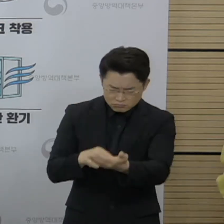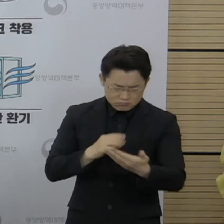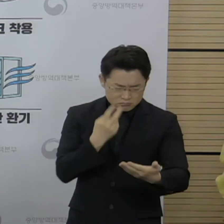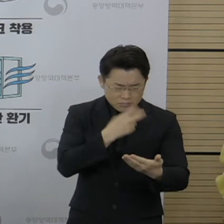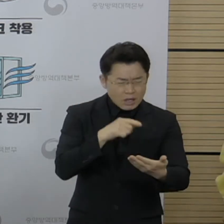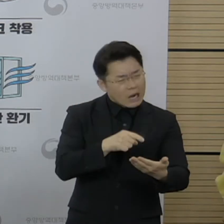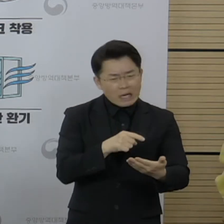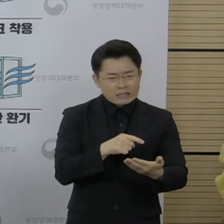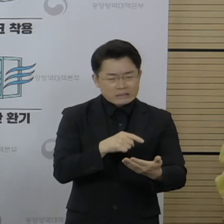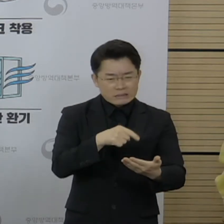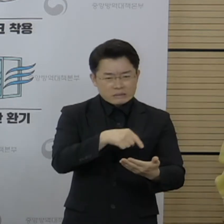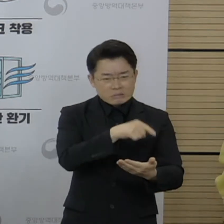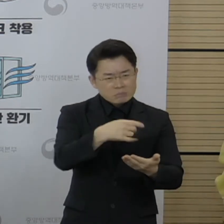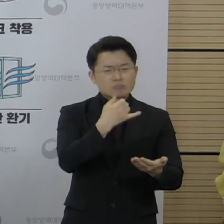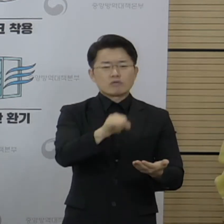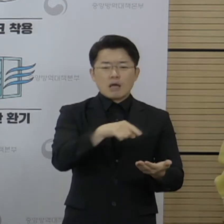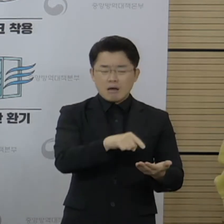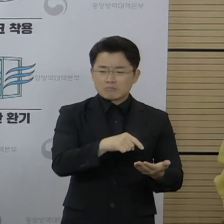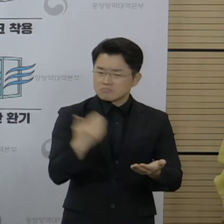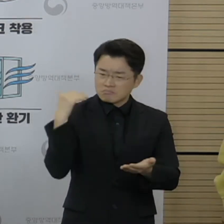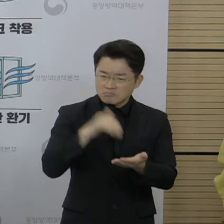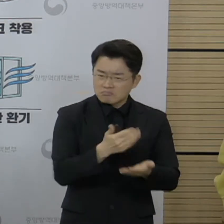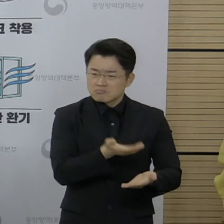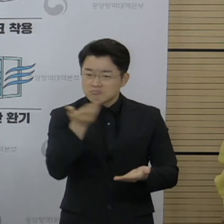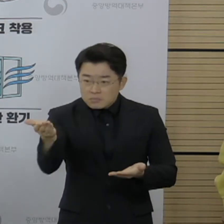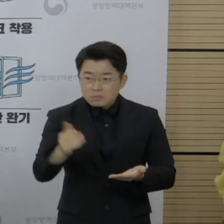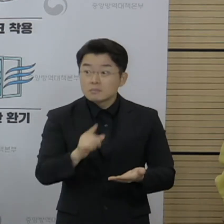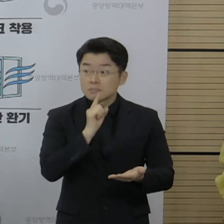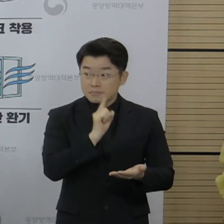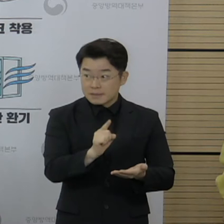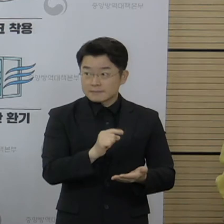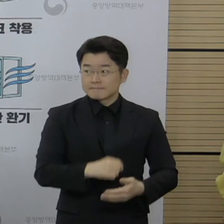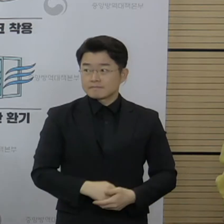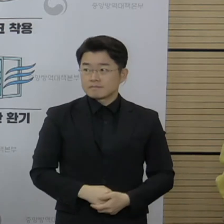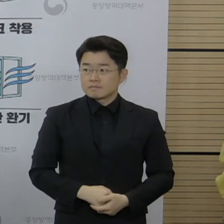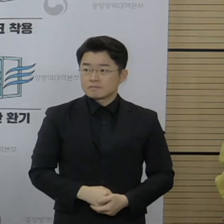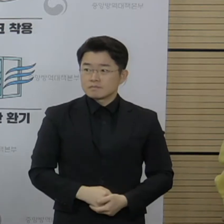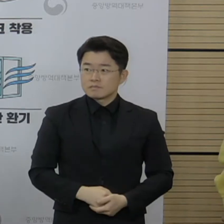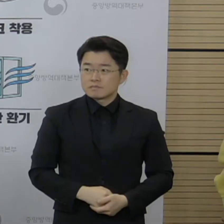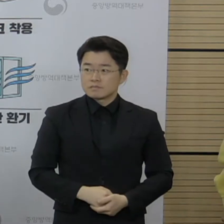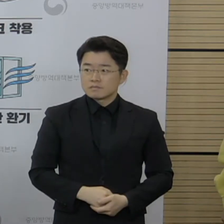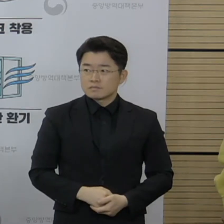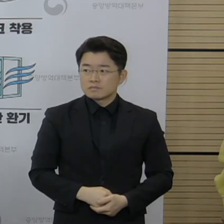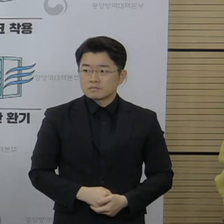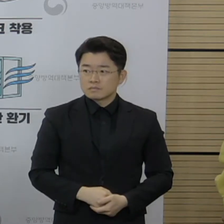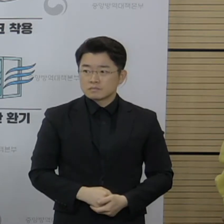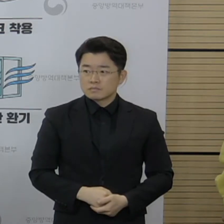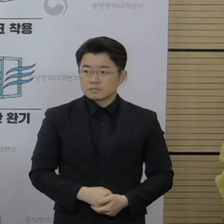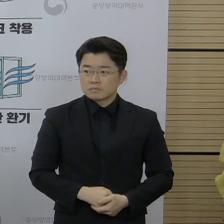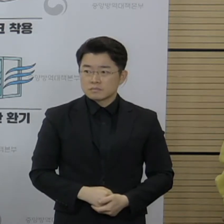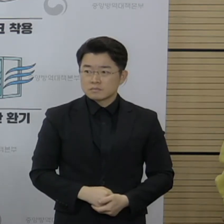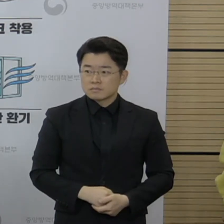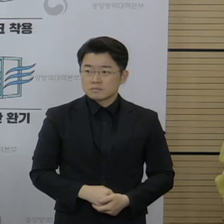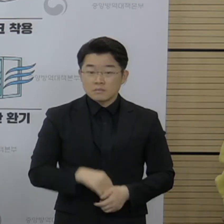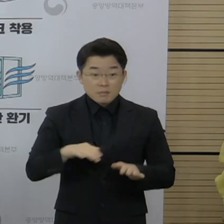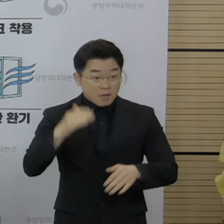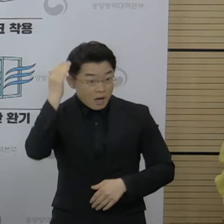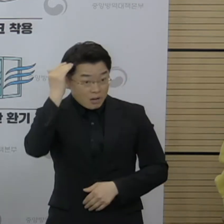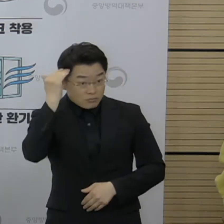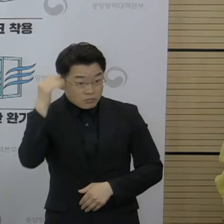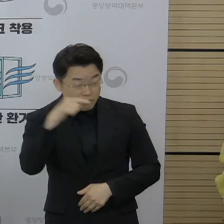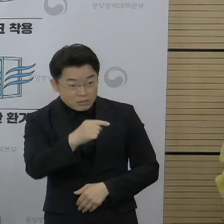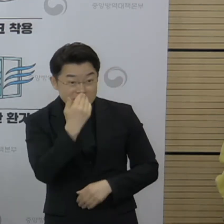충족되지 않았다며 돌려보냈다라는 밝힌 바가 있습니다. 이번에 한국과 스와프를 맺은